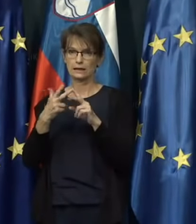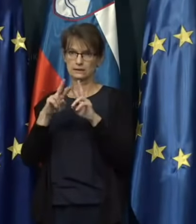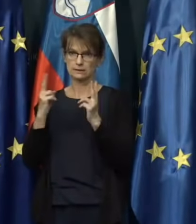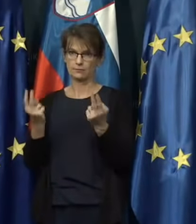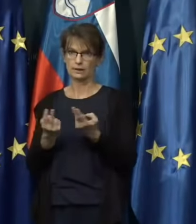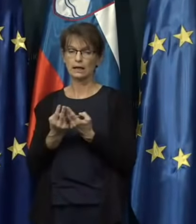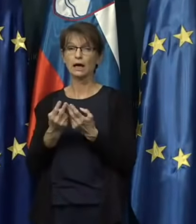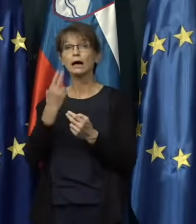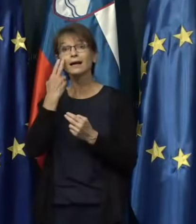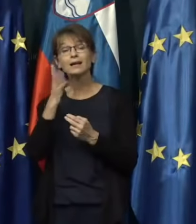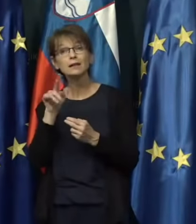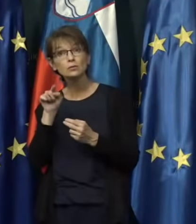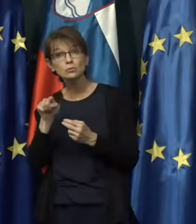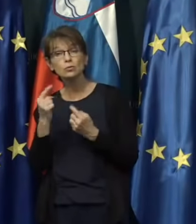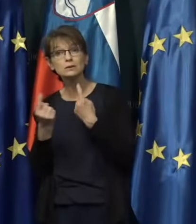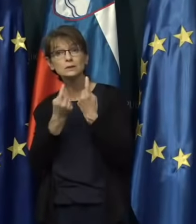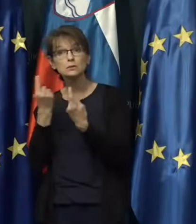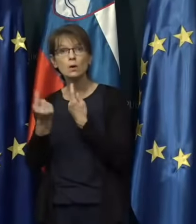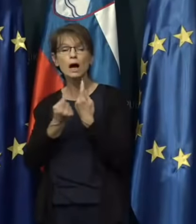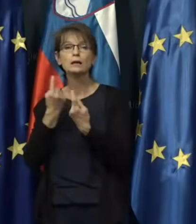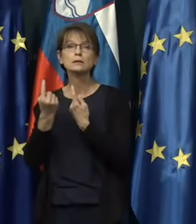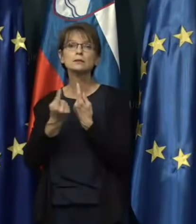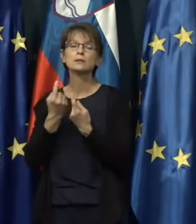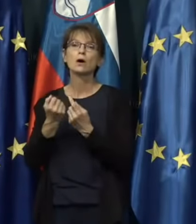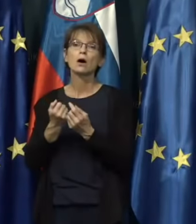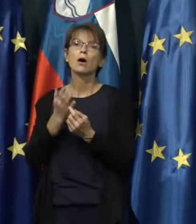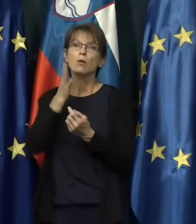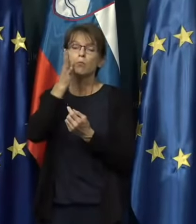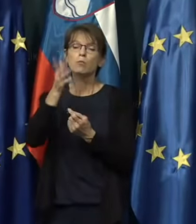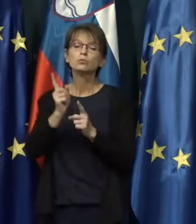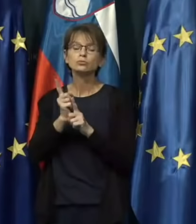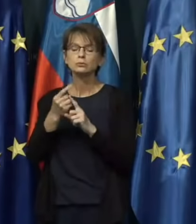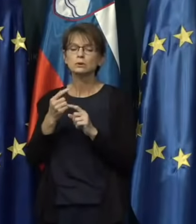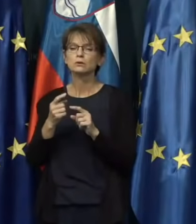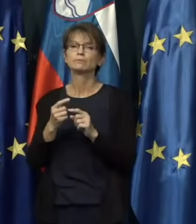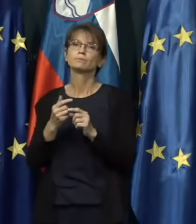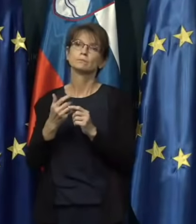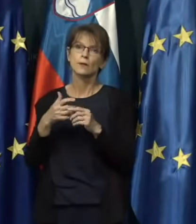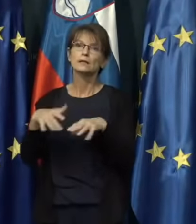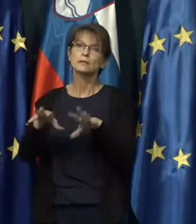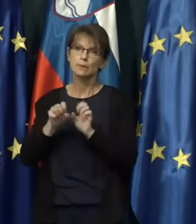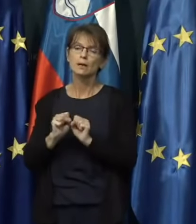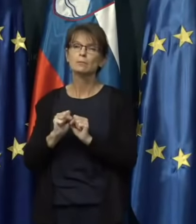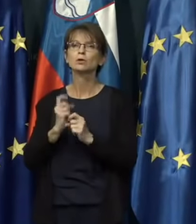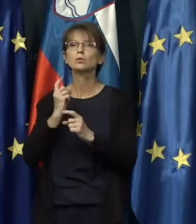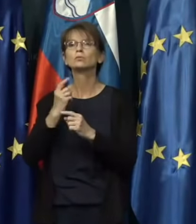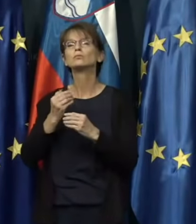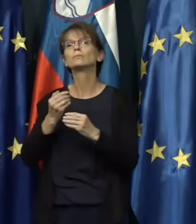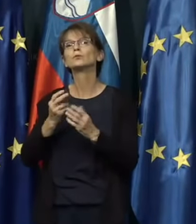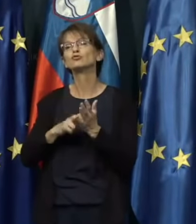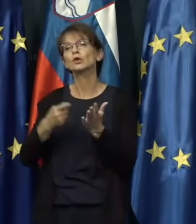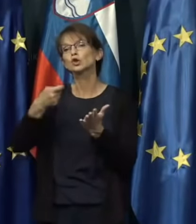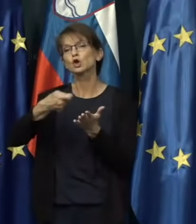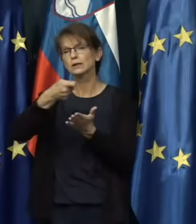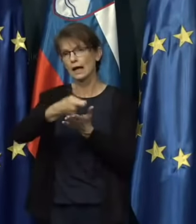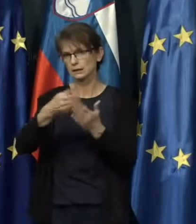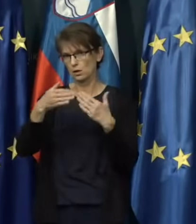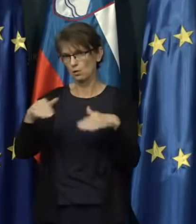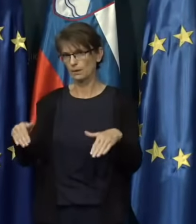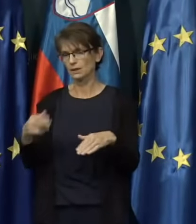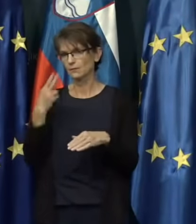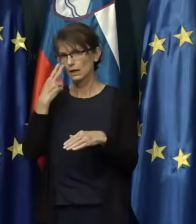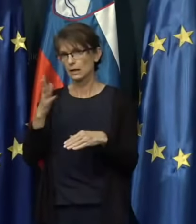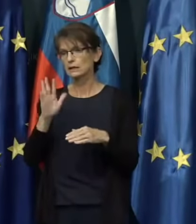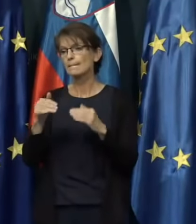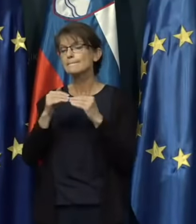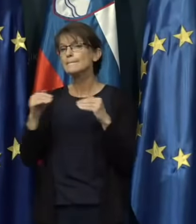glede na to situacijo pač bomo tudi spremljali dodatne omejitve glede režima na meji,